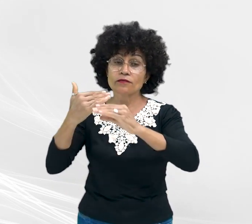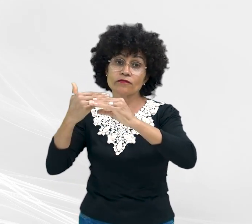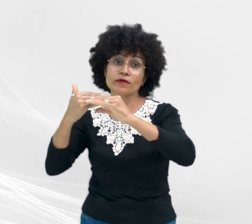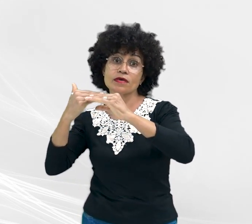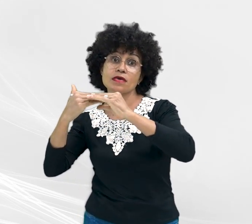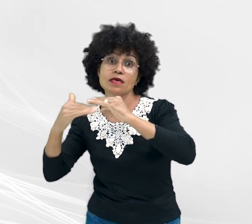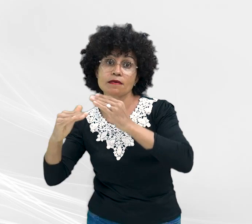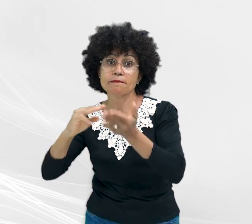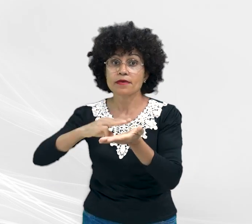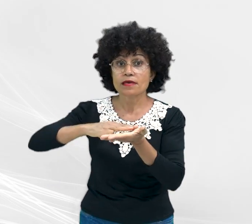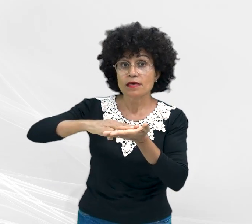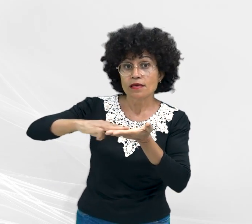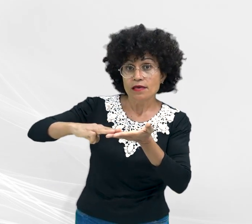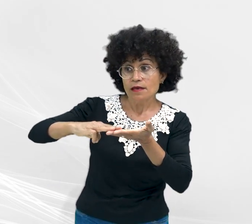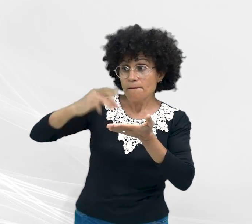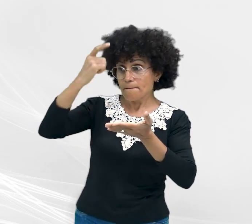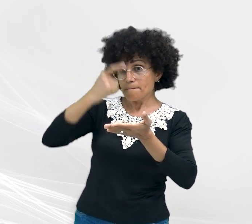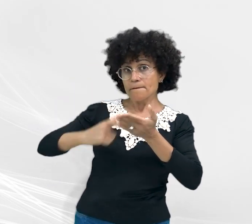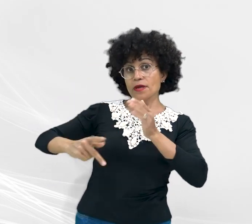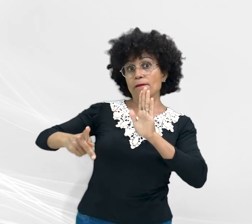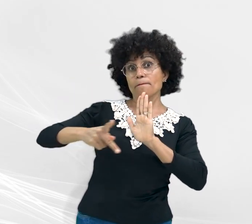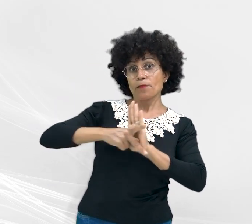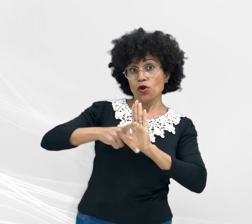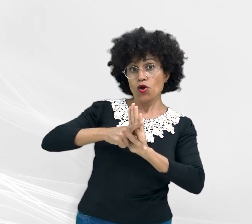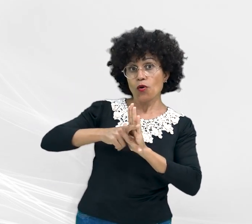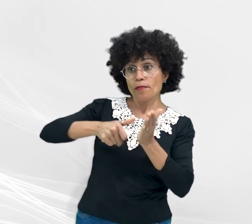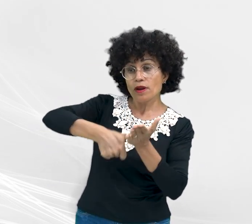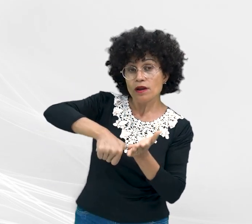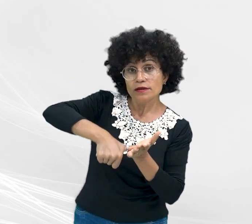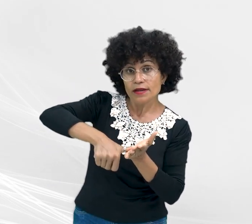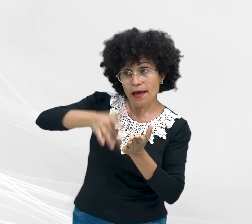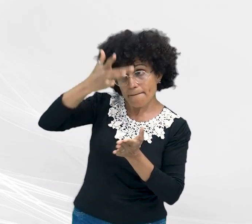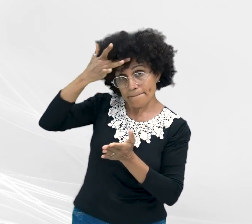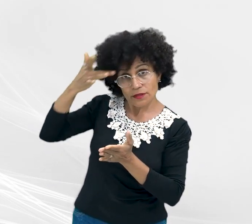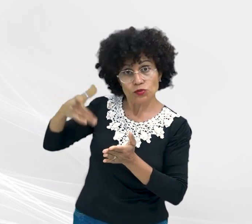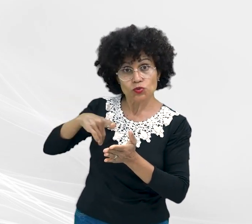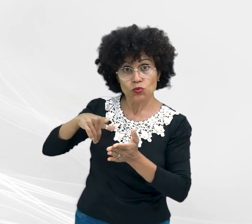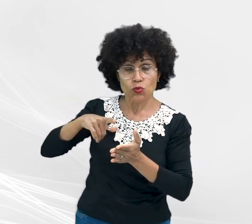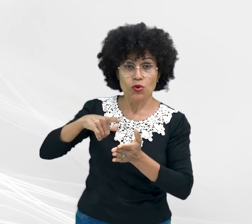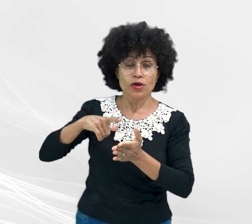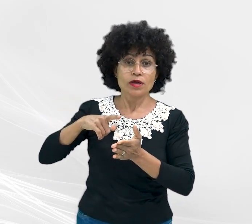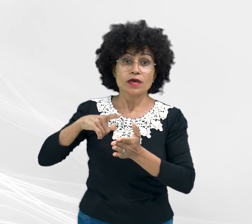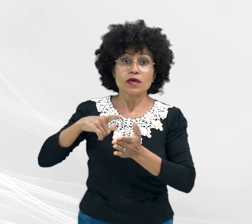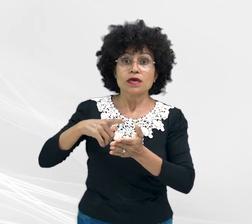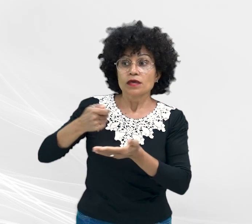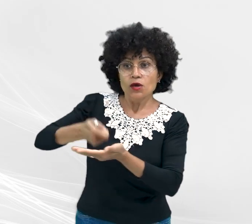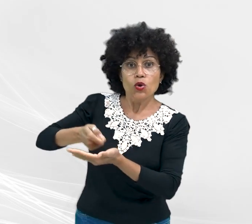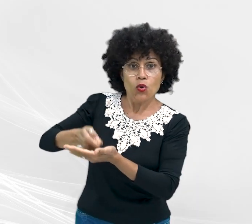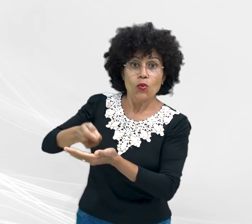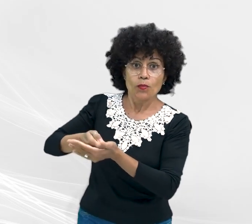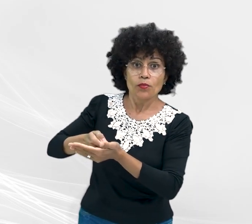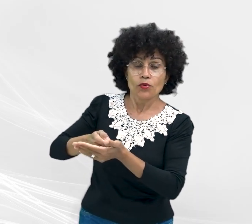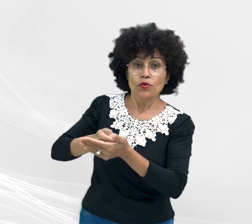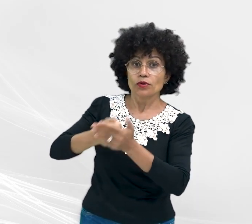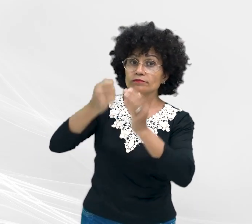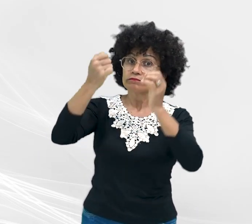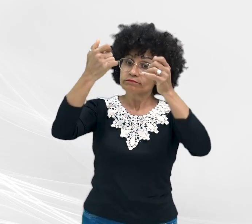preciso enviar e-mail ou mensagem com a própria identificação ou da pessoa que sofreu tal cobrança, narrando brevemente os